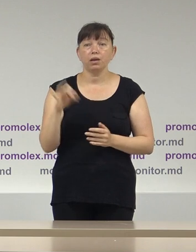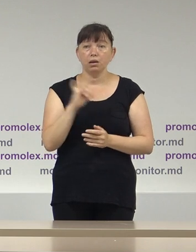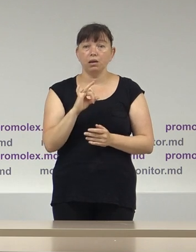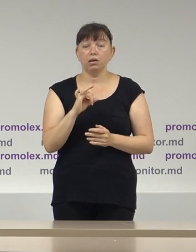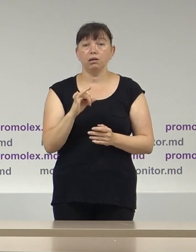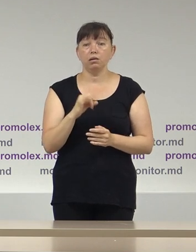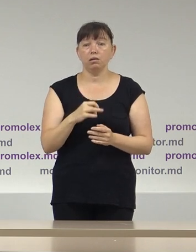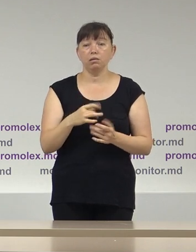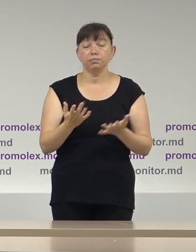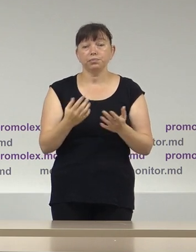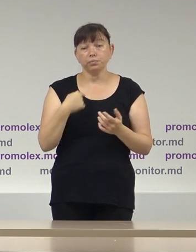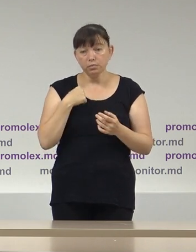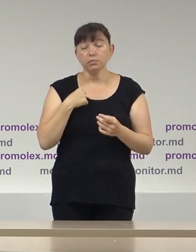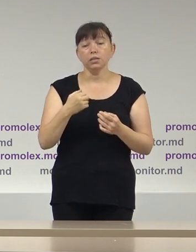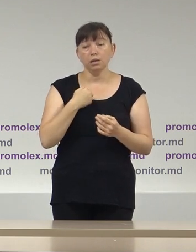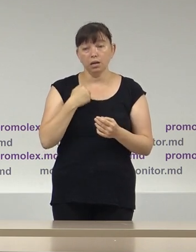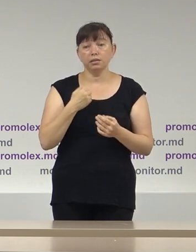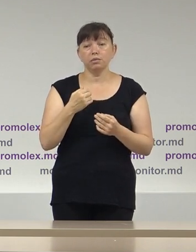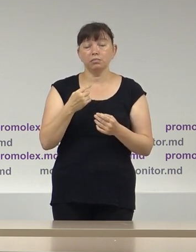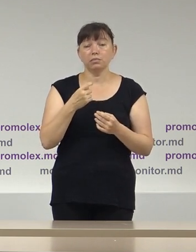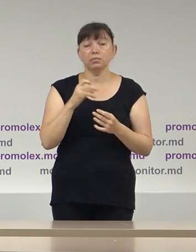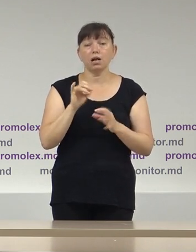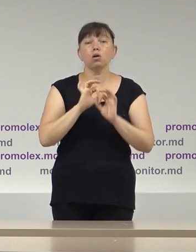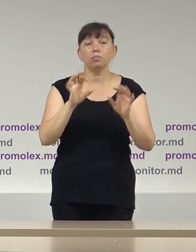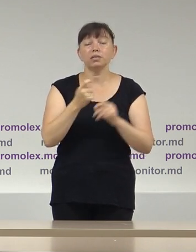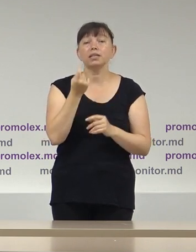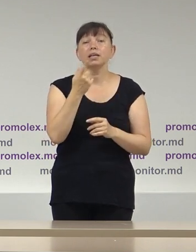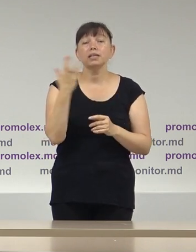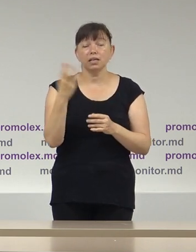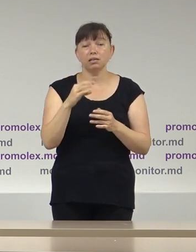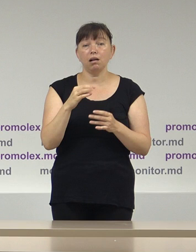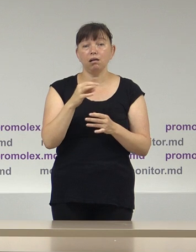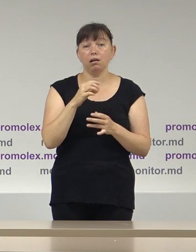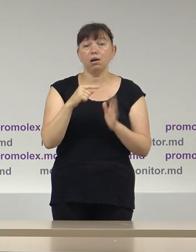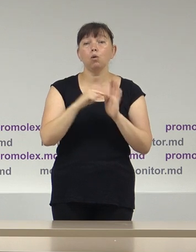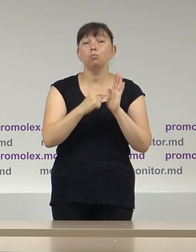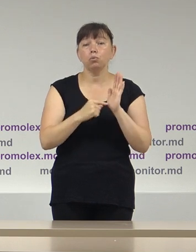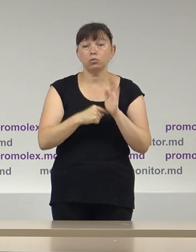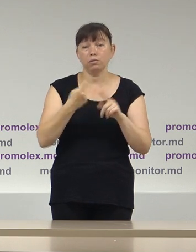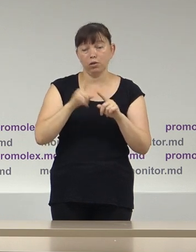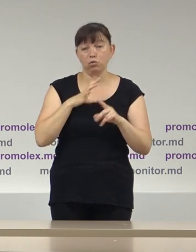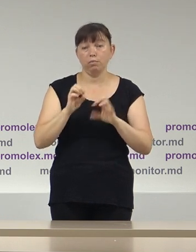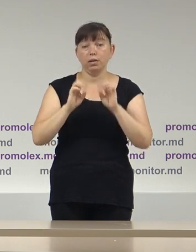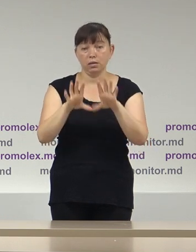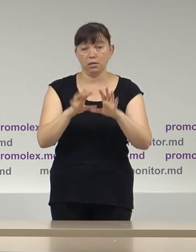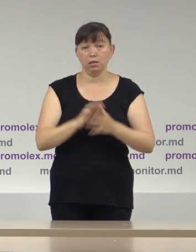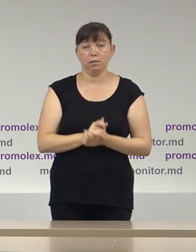punctual, în continuare, câteva constatări din rapoartele depuse la CEC.